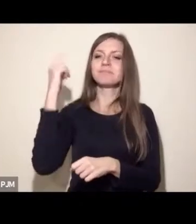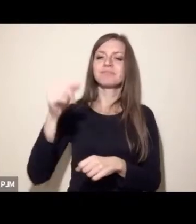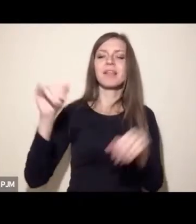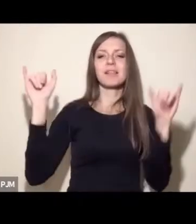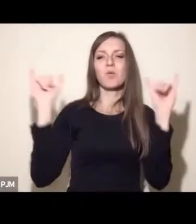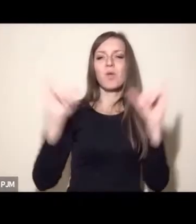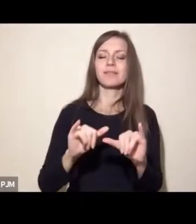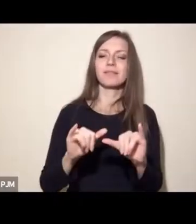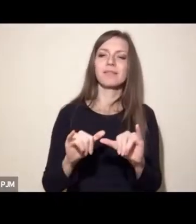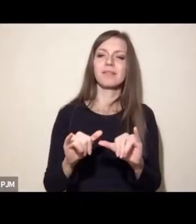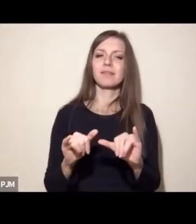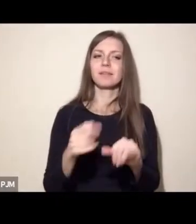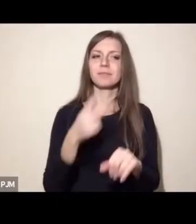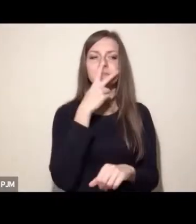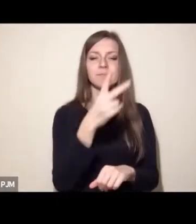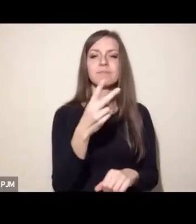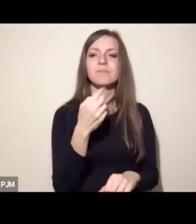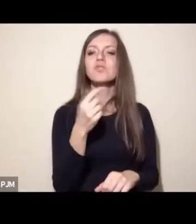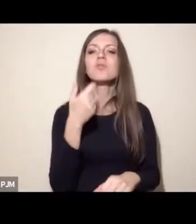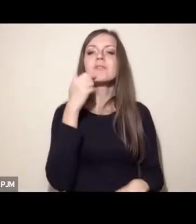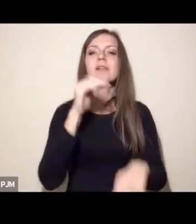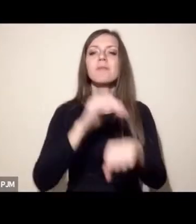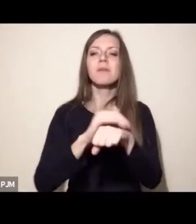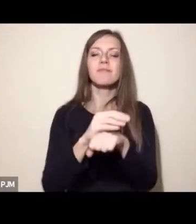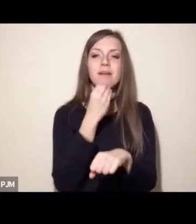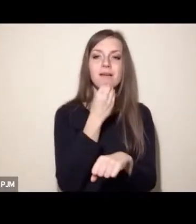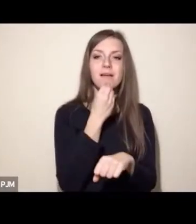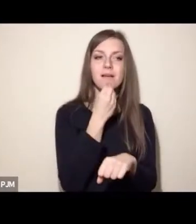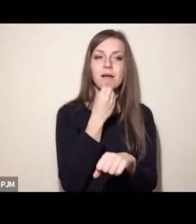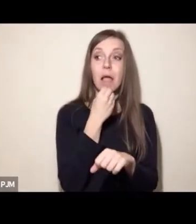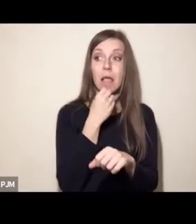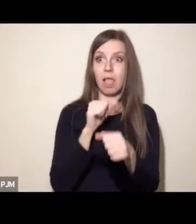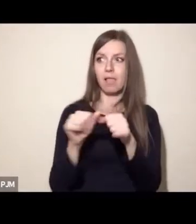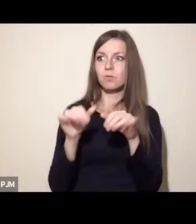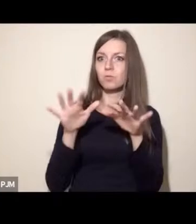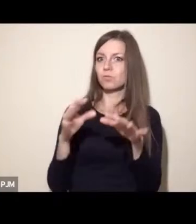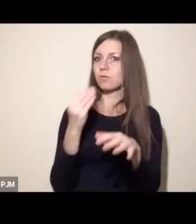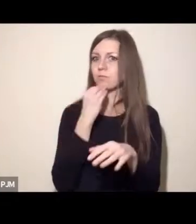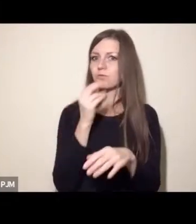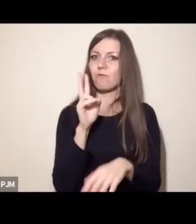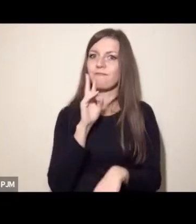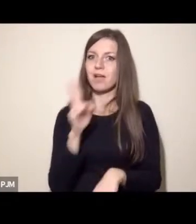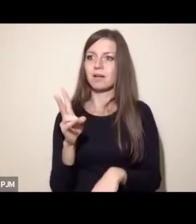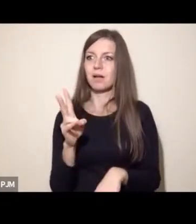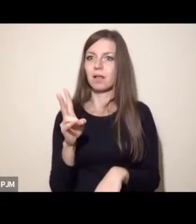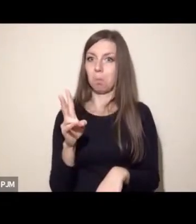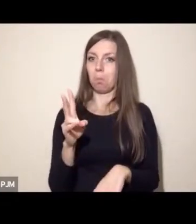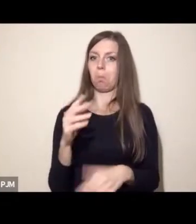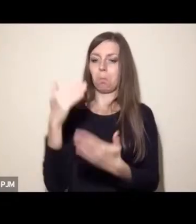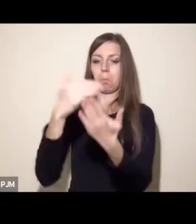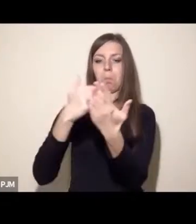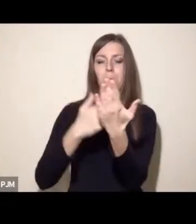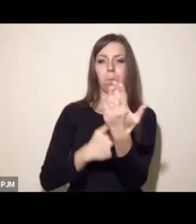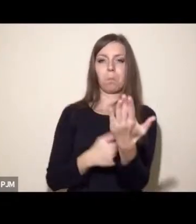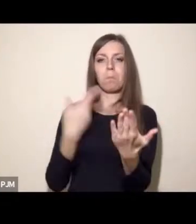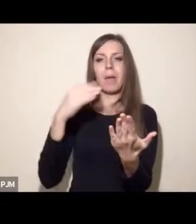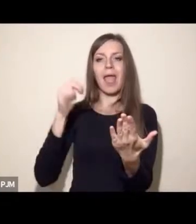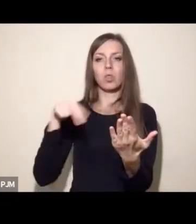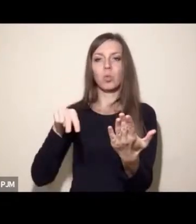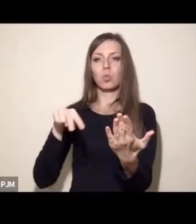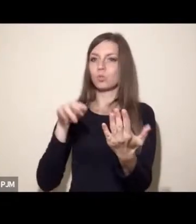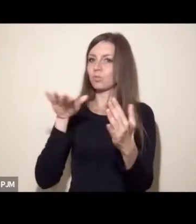i widzę, że te posiłki wegańskie są coraz częstsze, że to już jest nieodłączna część kart dań